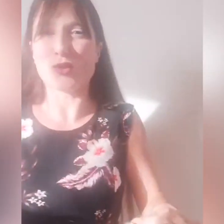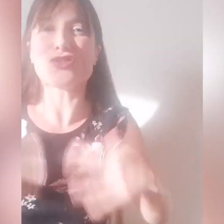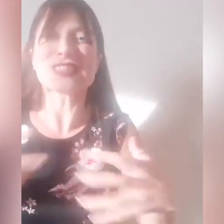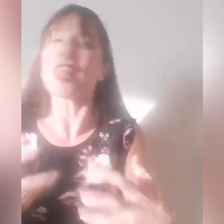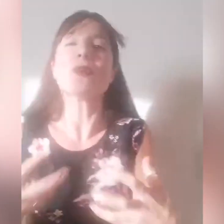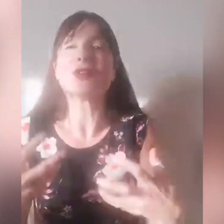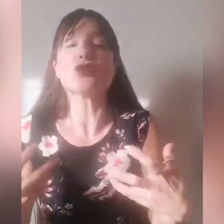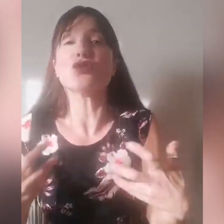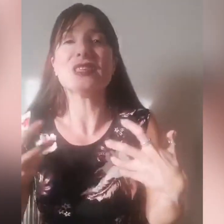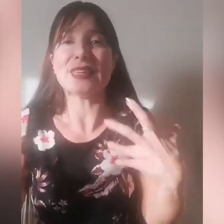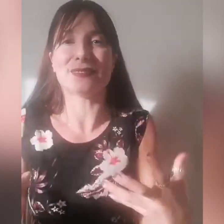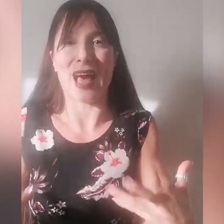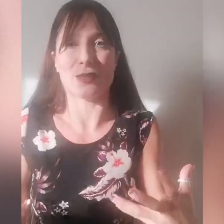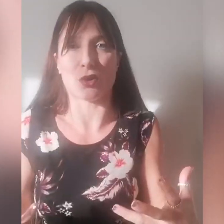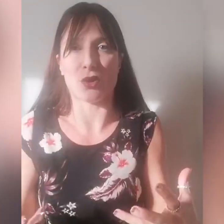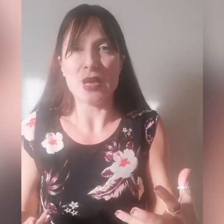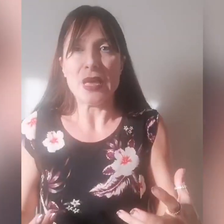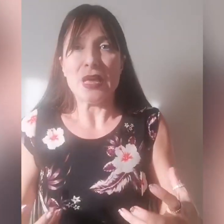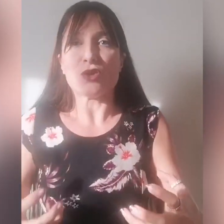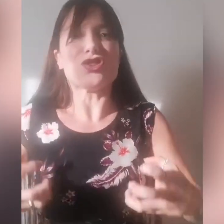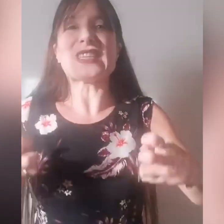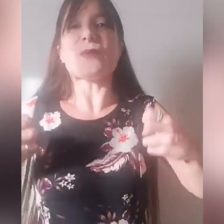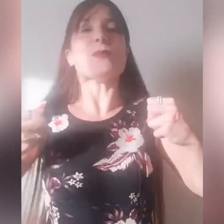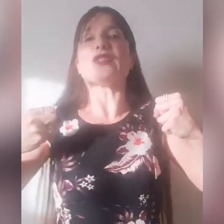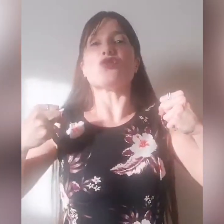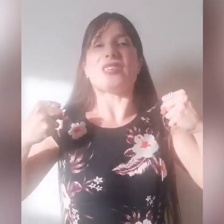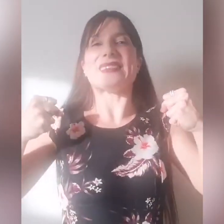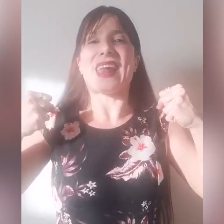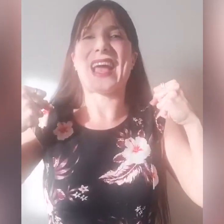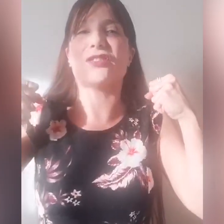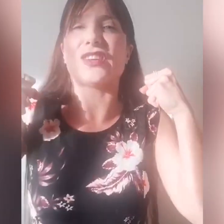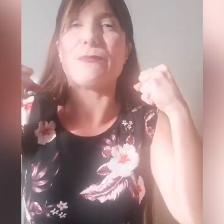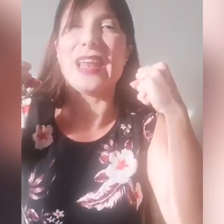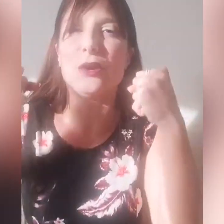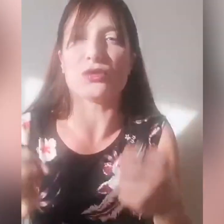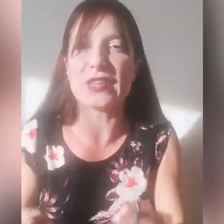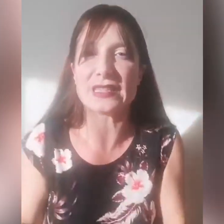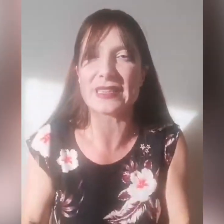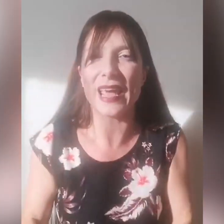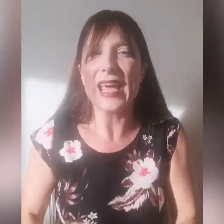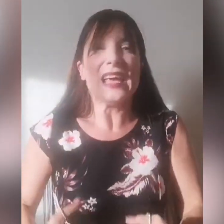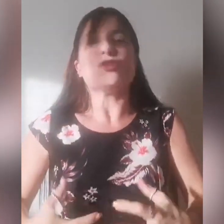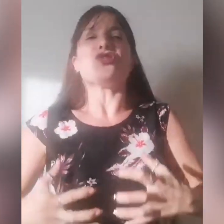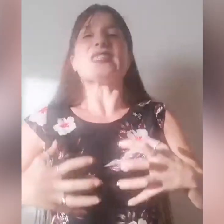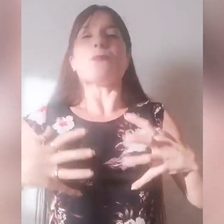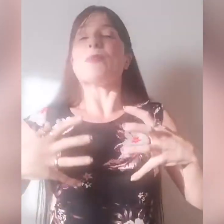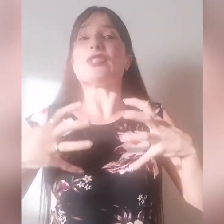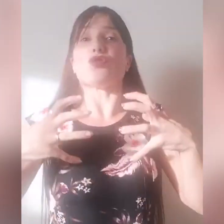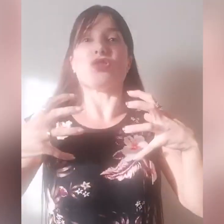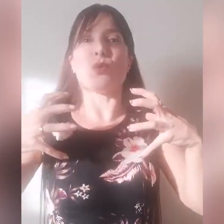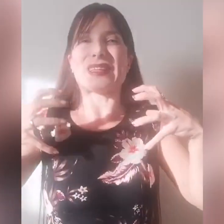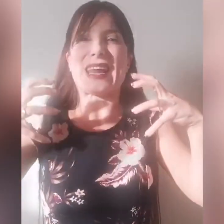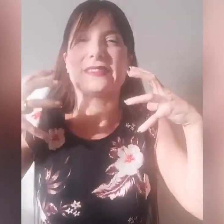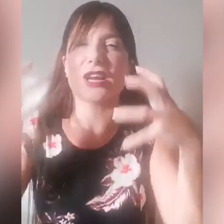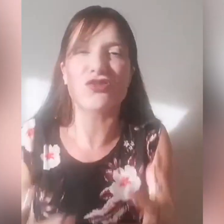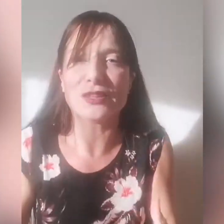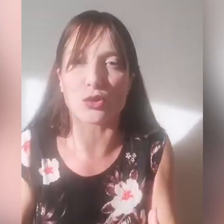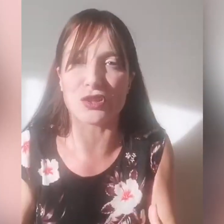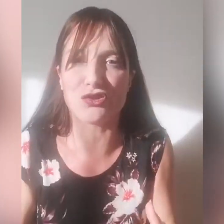non ci sarebbe bisogno di nient'altro, non ci sarebbe bisogno di andare a caccia di belle notizie, non ci sarebbe bisogno di guardare 300 tg